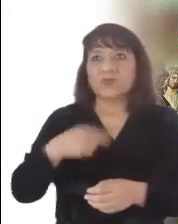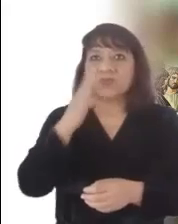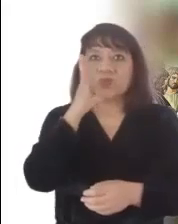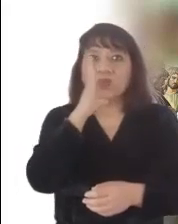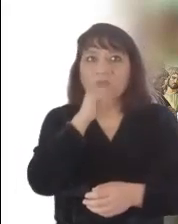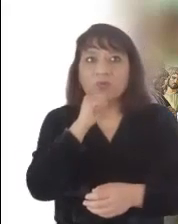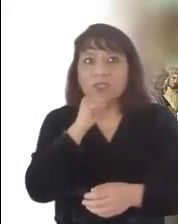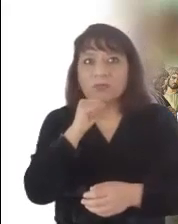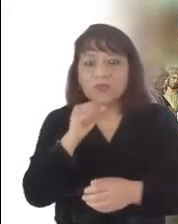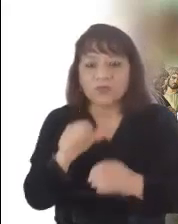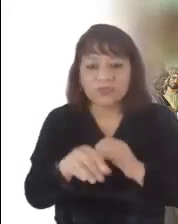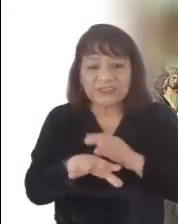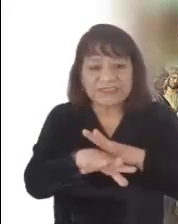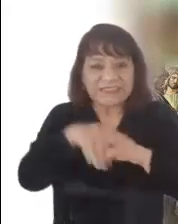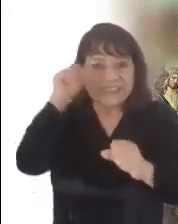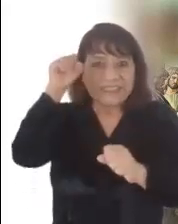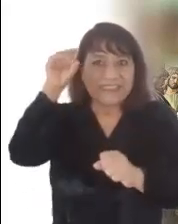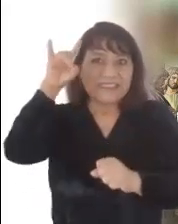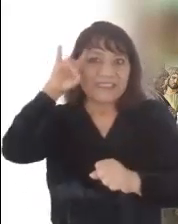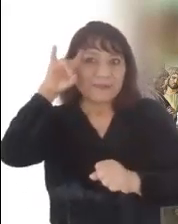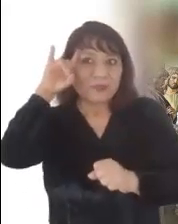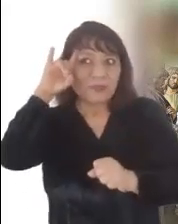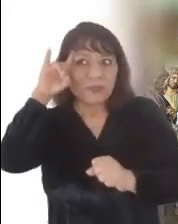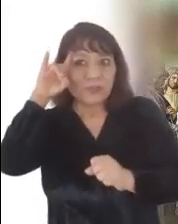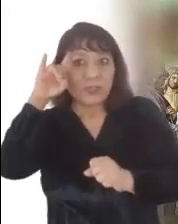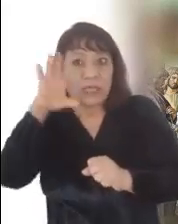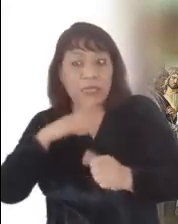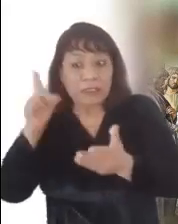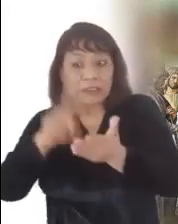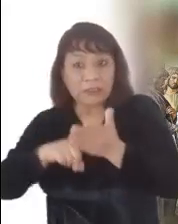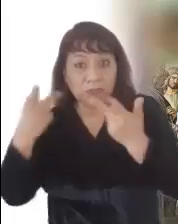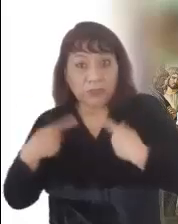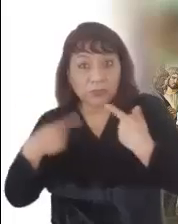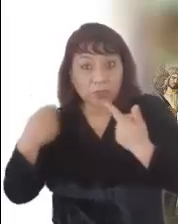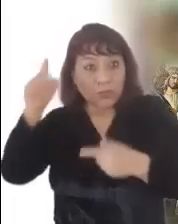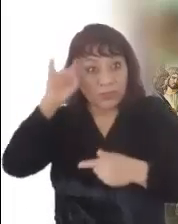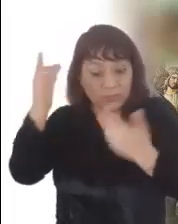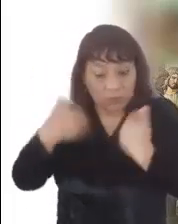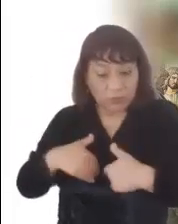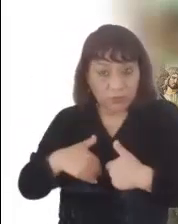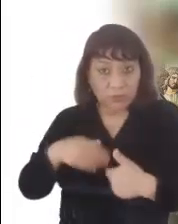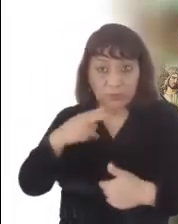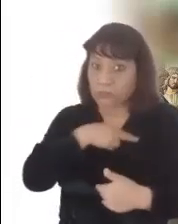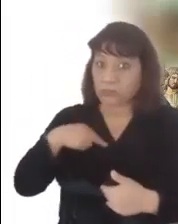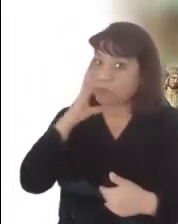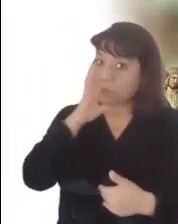haciendo exorcismos o expulsar demonios de gente poseída. La misión del discípulo está muy clara.